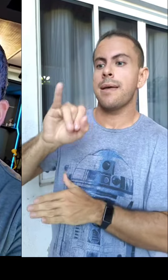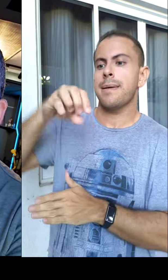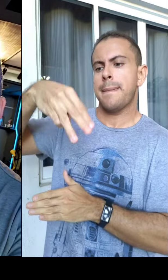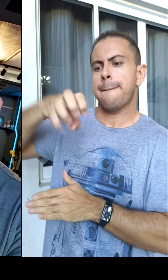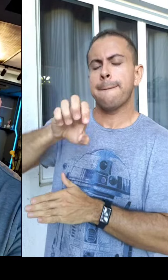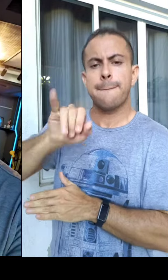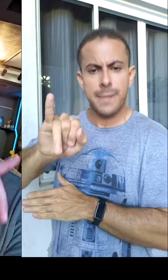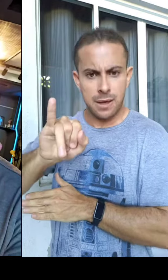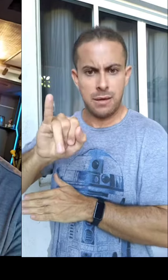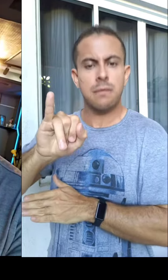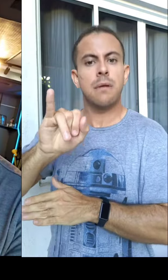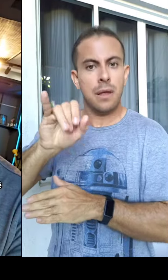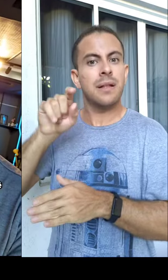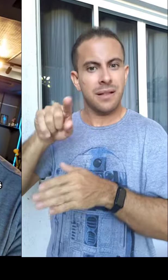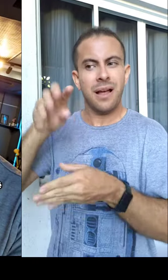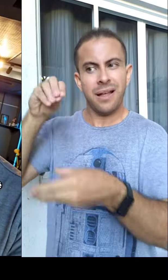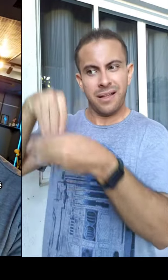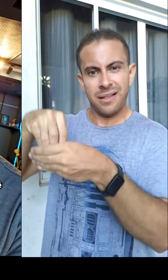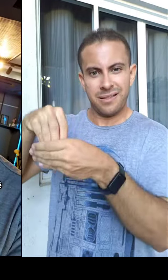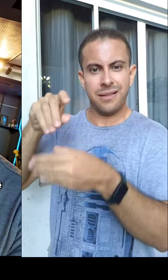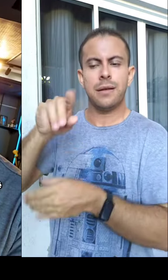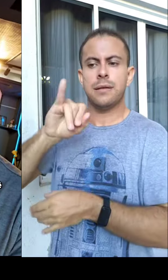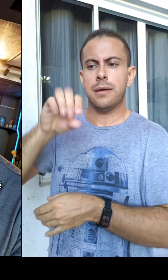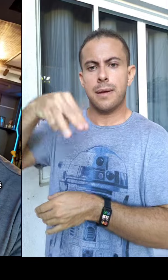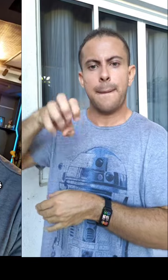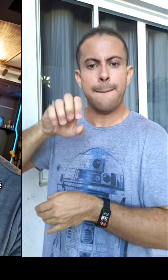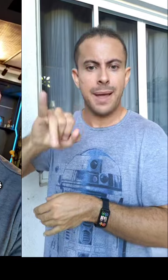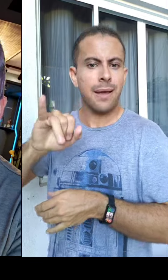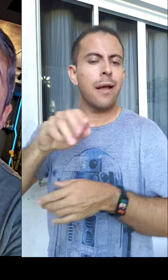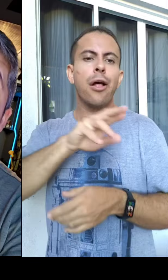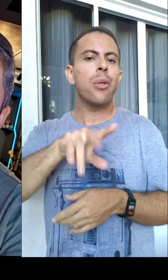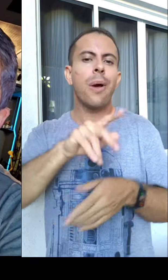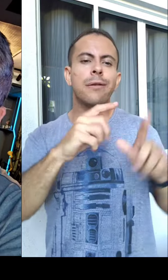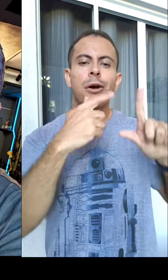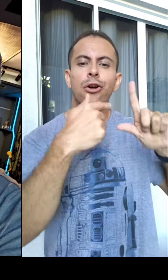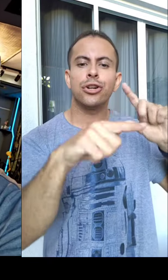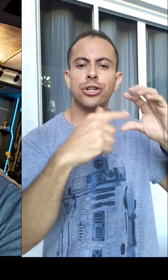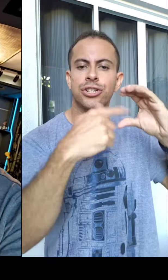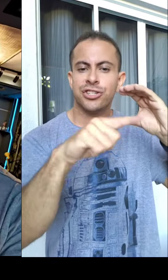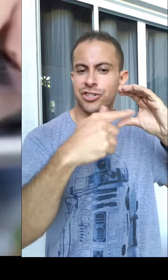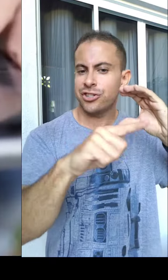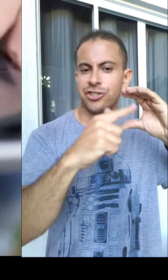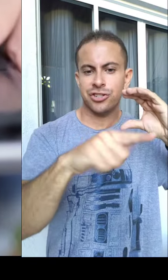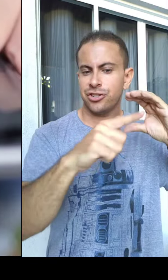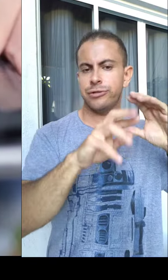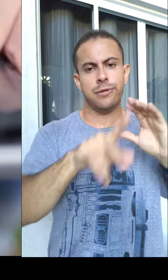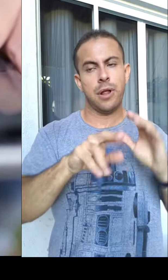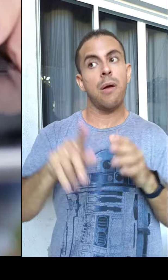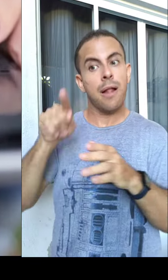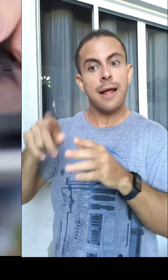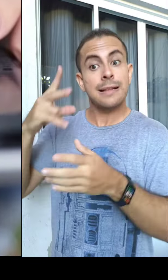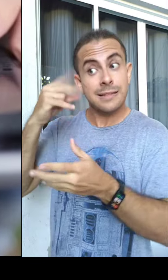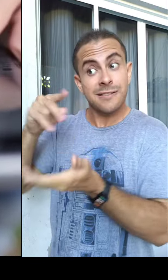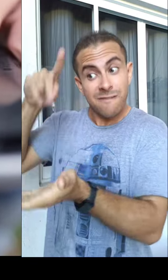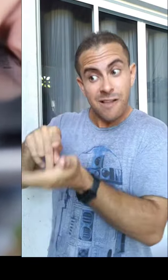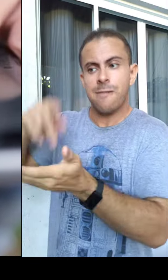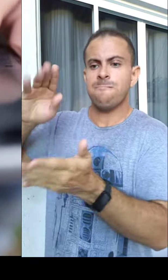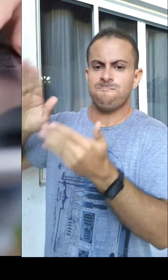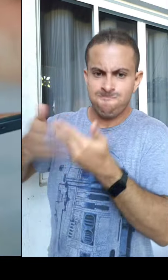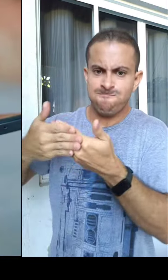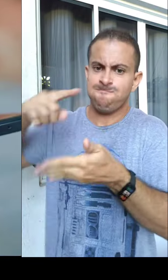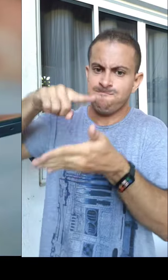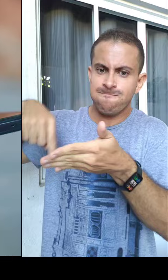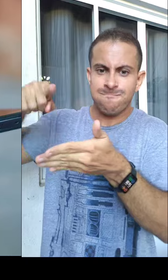conectado ao e-mail do aparelho e não à conta Google, permite que você bloqueie o celular caso ele seja roubado, mesmo se a pessoa desconectar